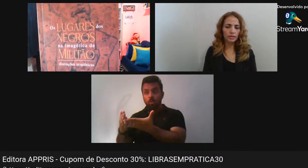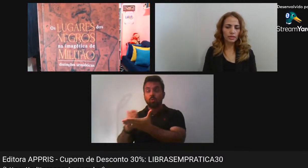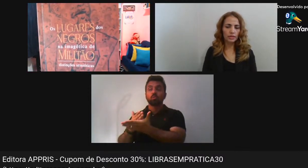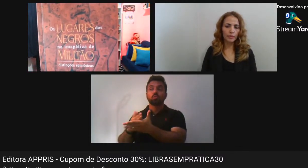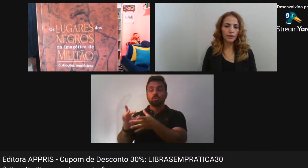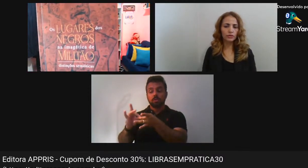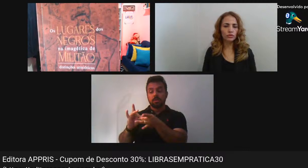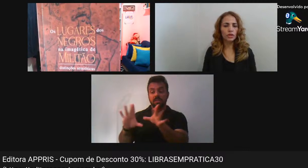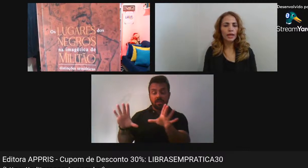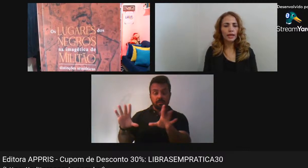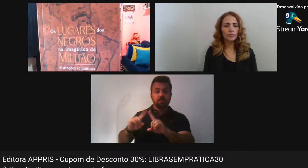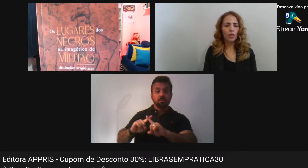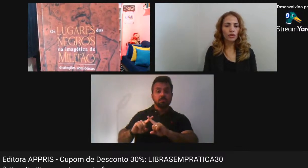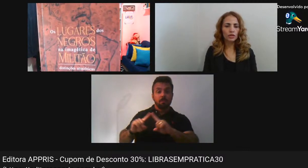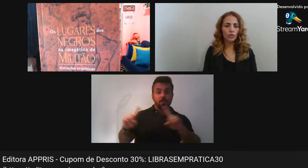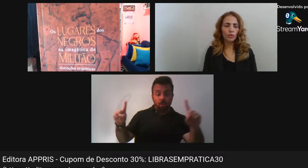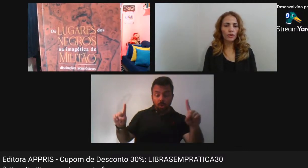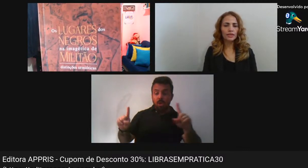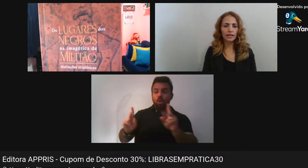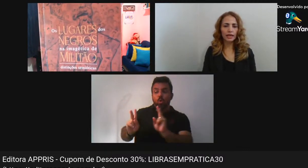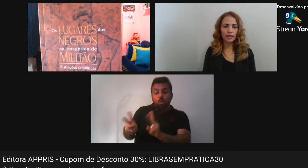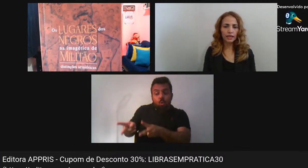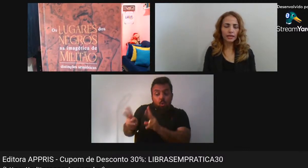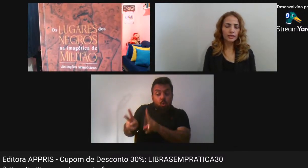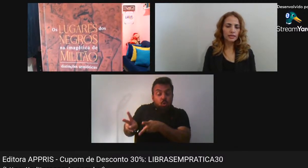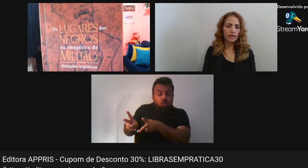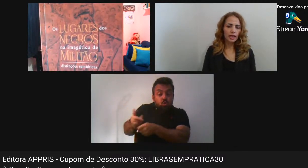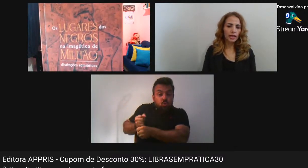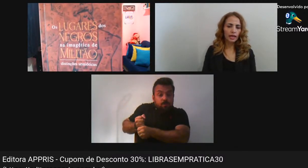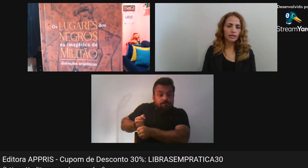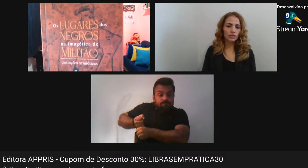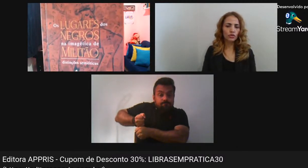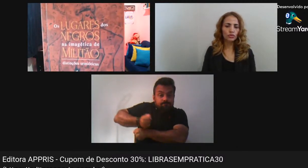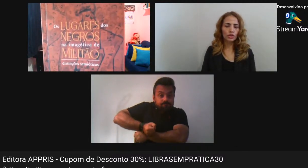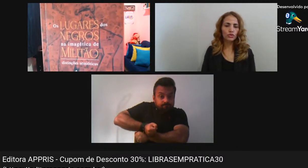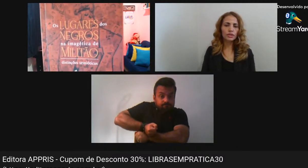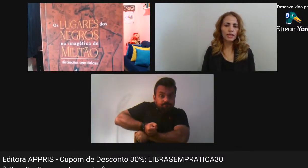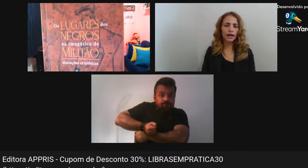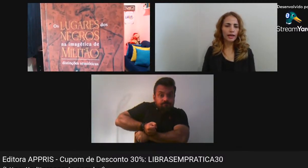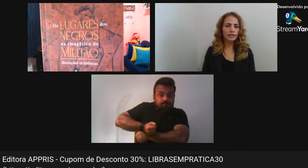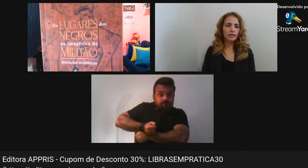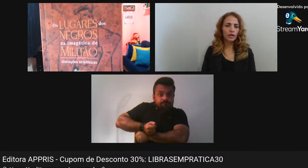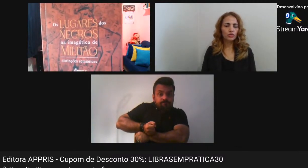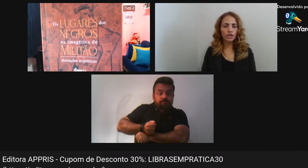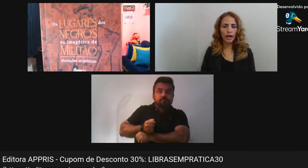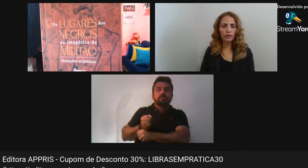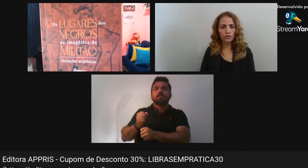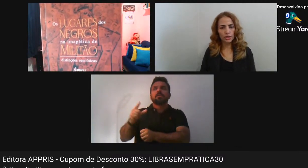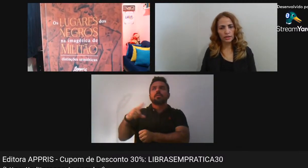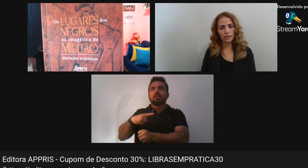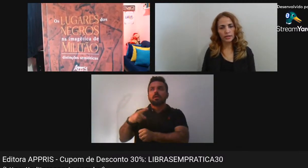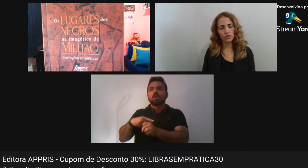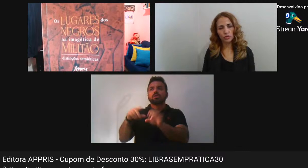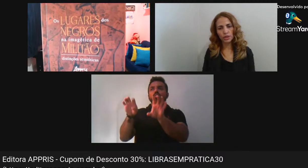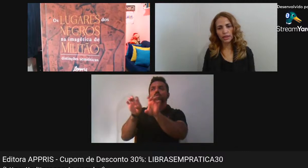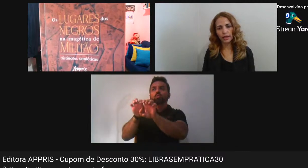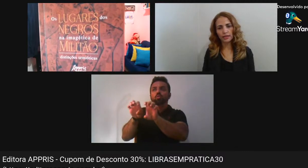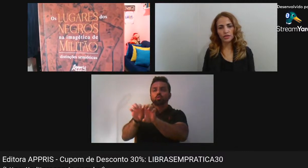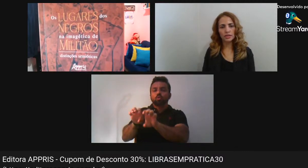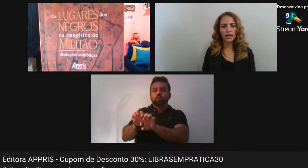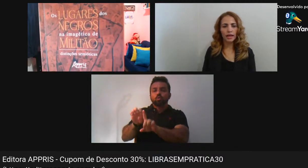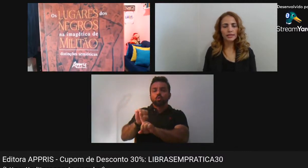Dentro desses capítulos Mostram um pouco As hierarquias As estruturas sociais Os diálogos Entre essas